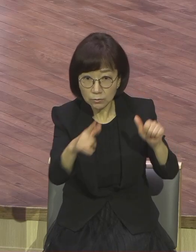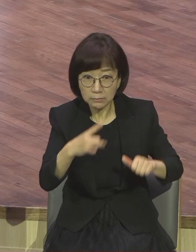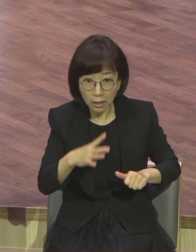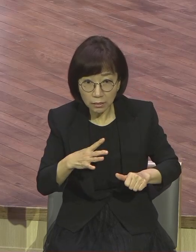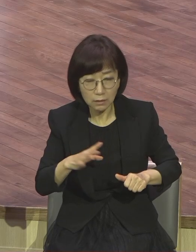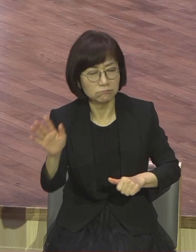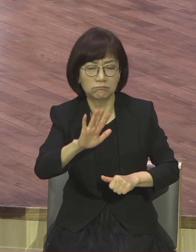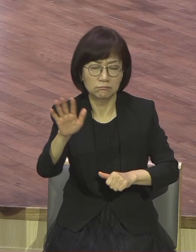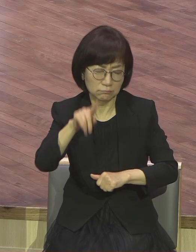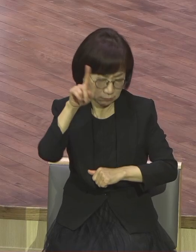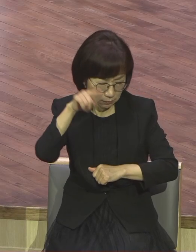교회도 마찬가지로.